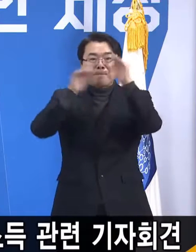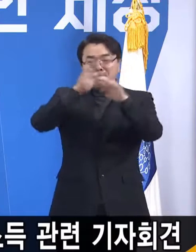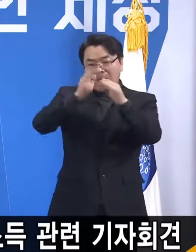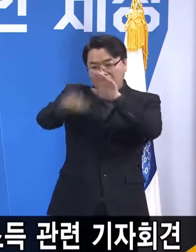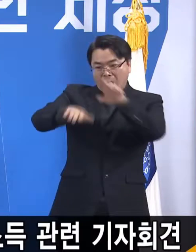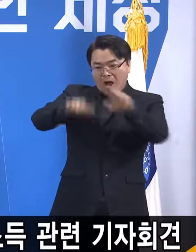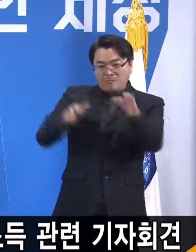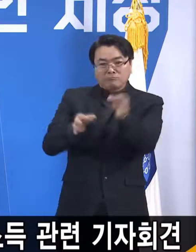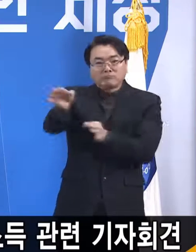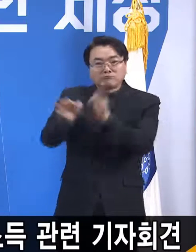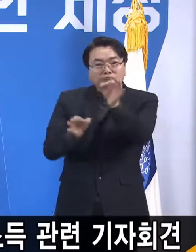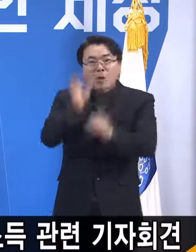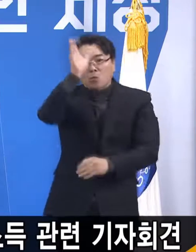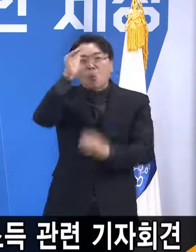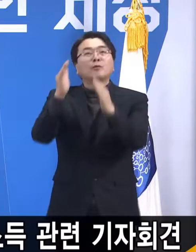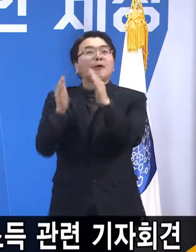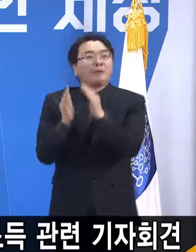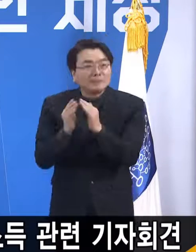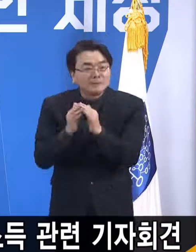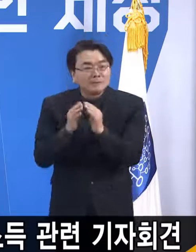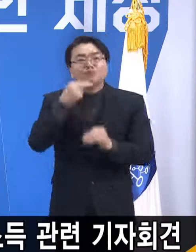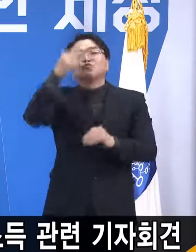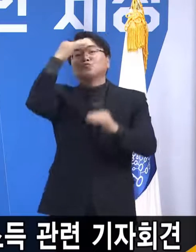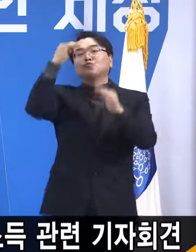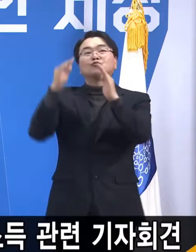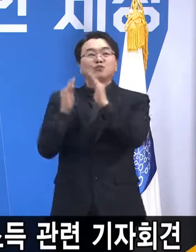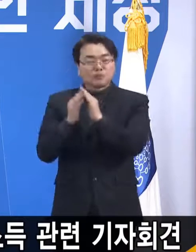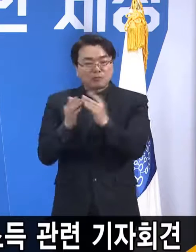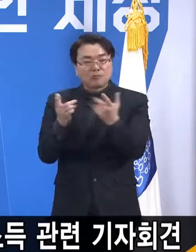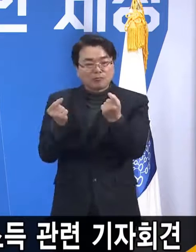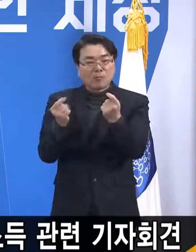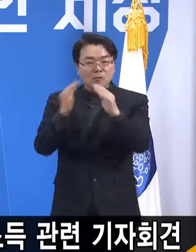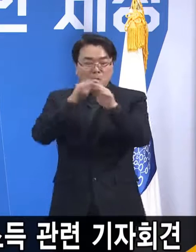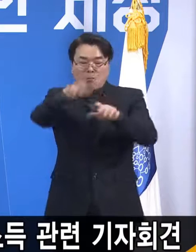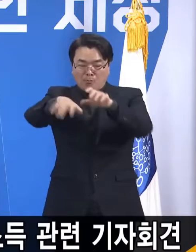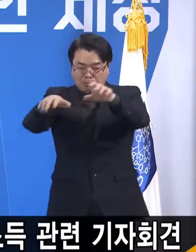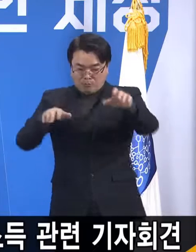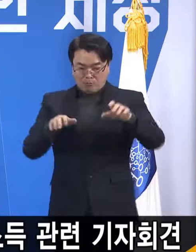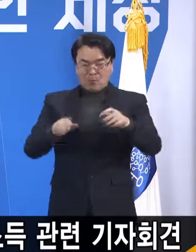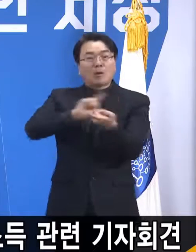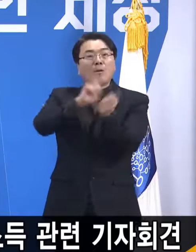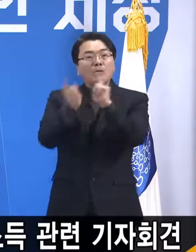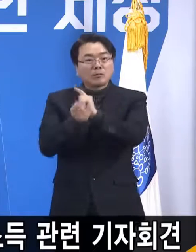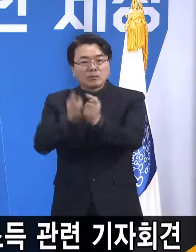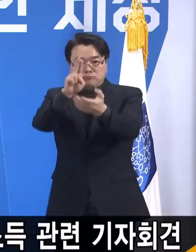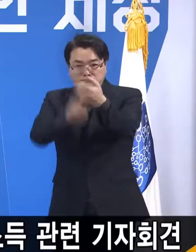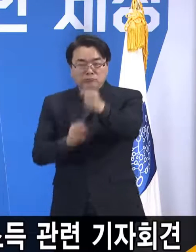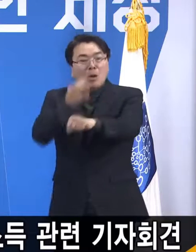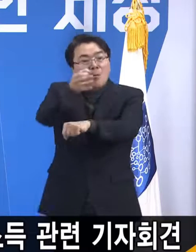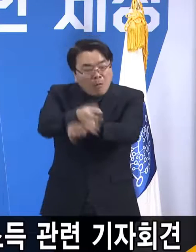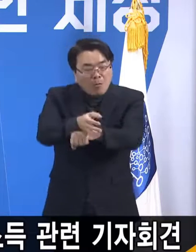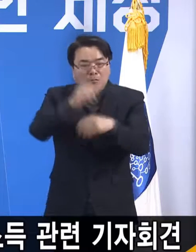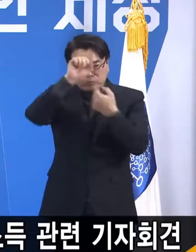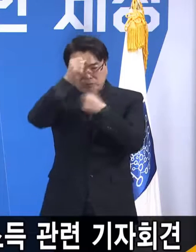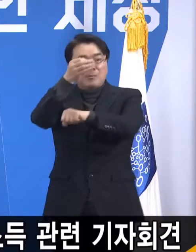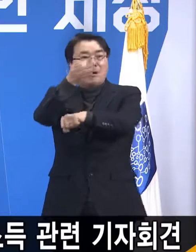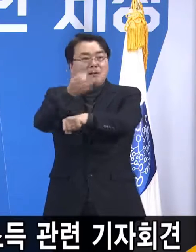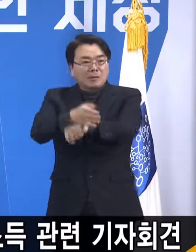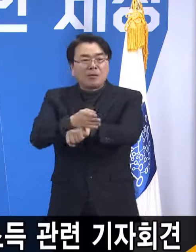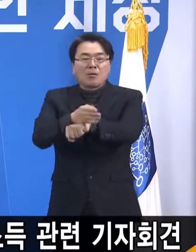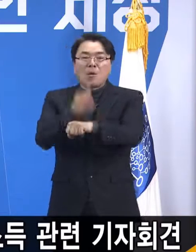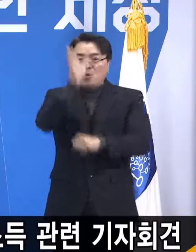매출을 들어서 막걸리 사드실 것이고 또 막걸리 파신 분들은 기분 좋아서 신발 사실 것이고